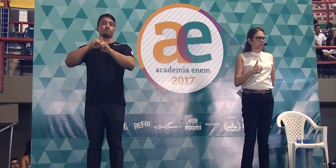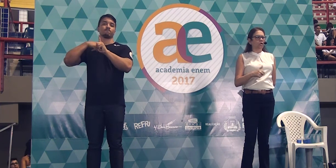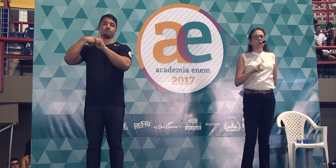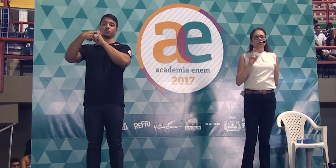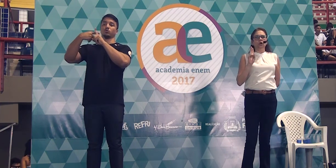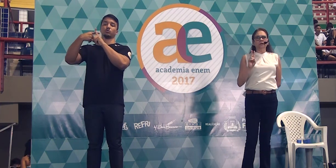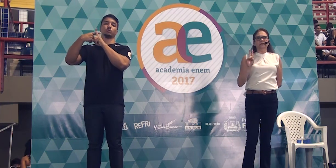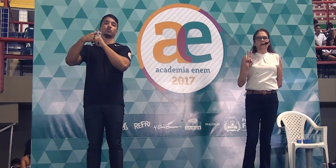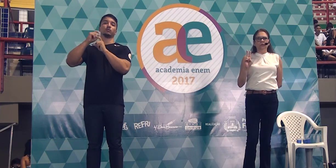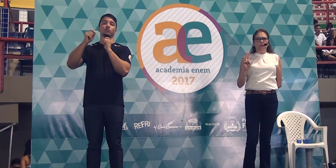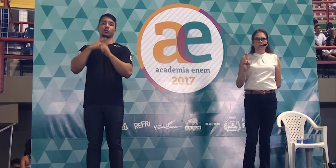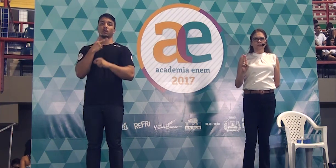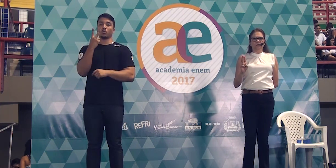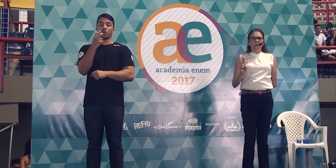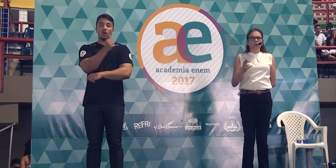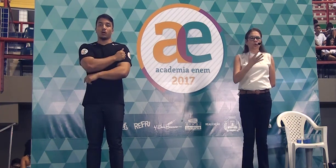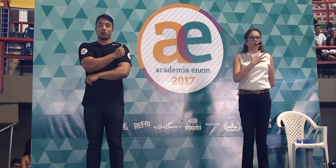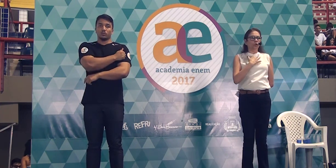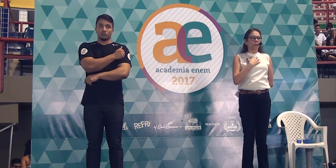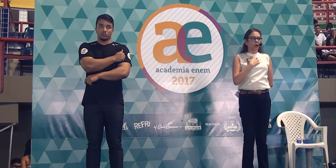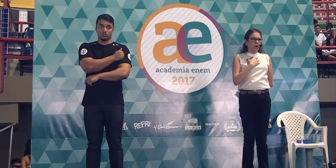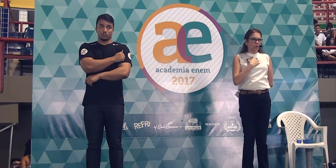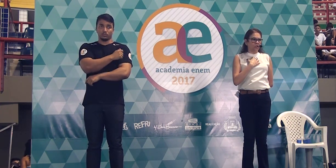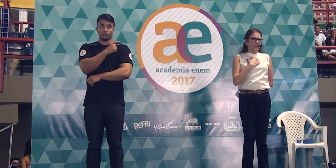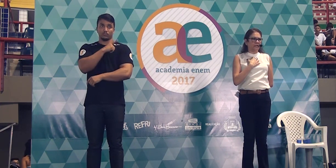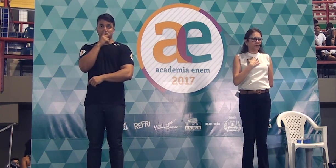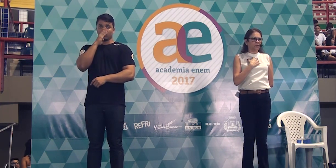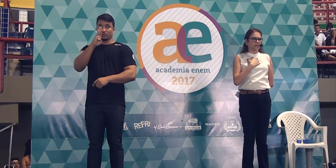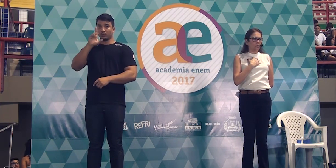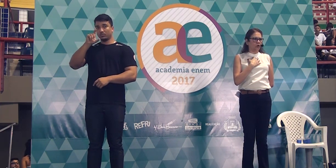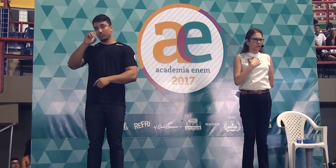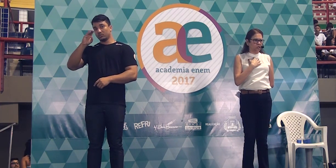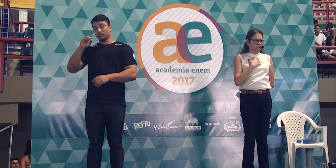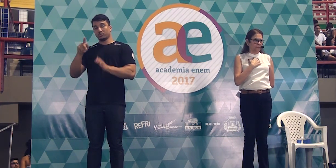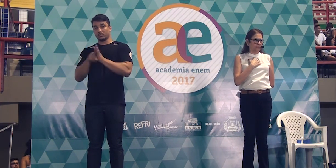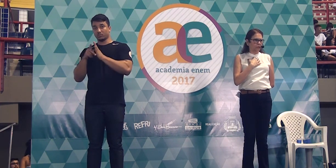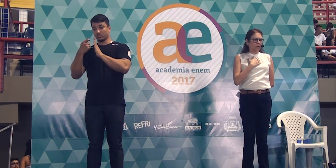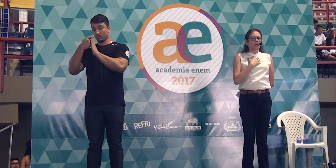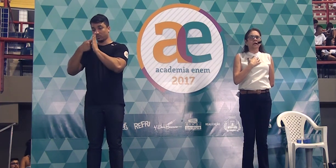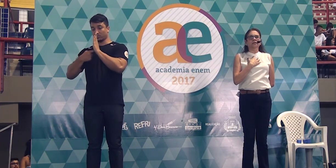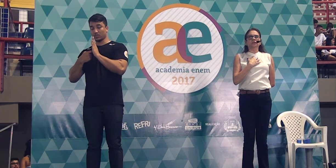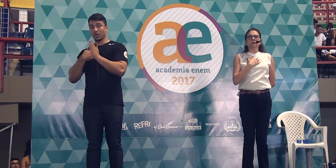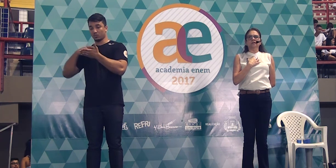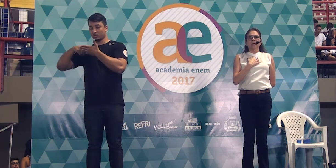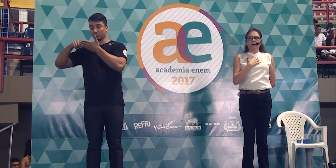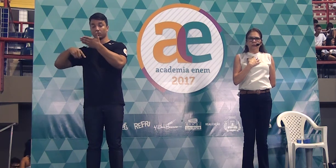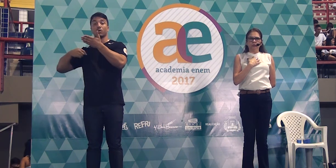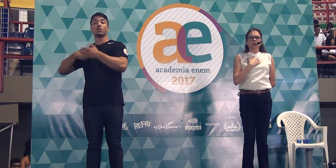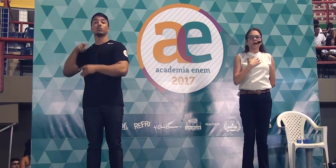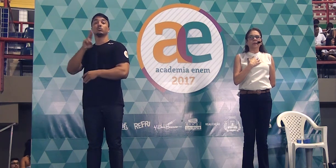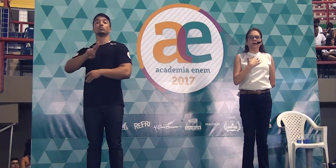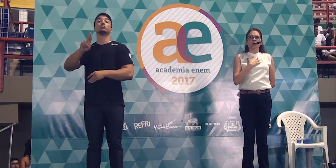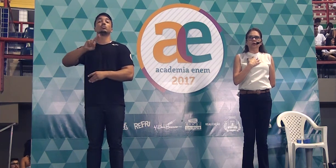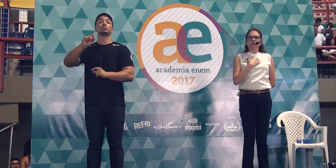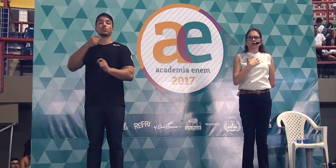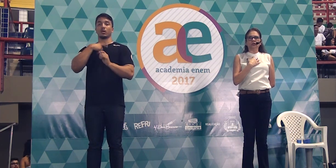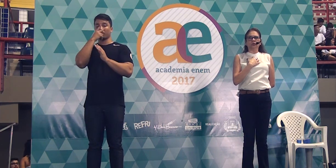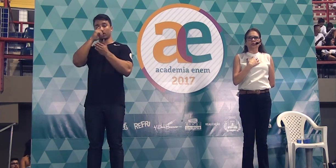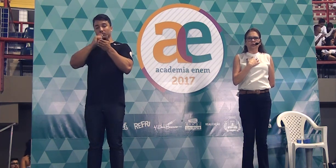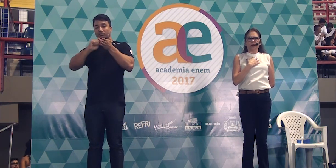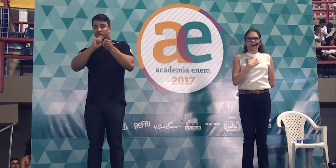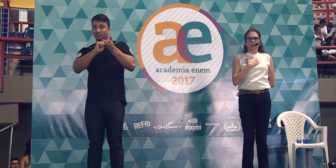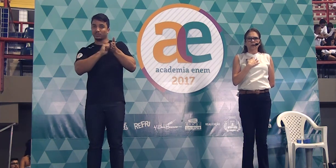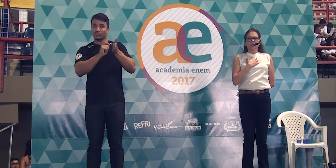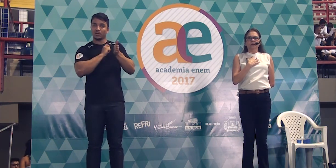positivamente. Dois alunos no bloco de redações que eu corrigi, eles usaram no repertório